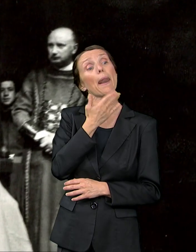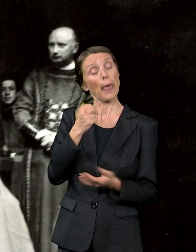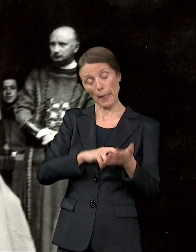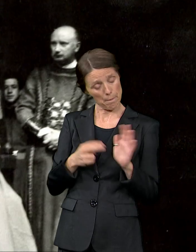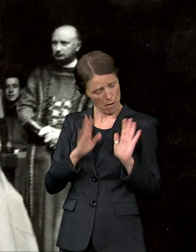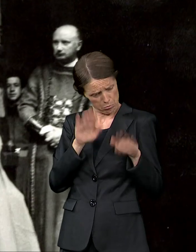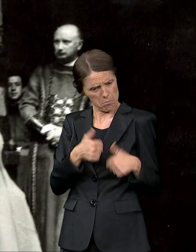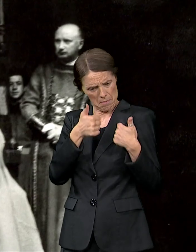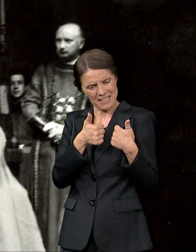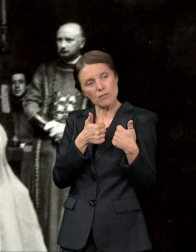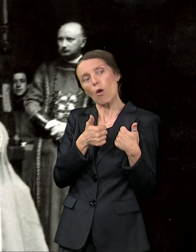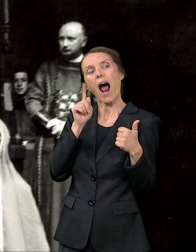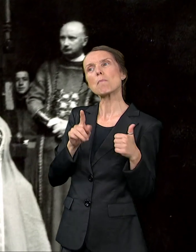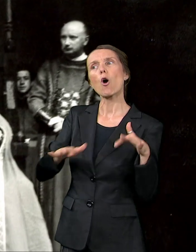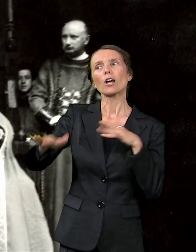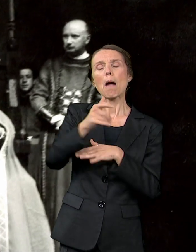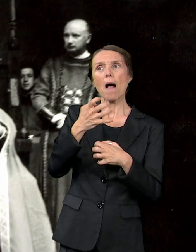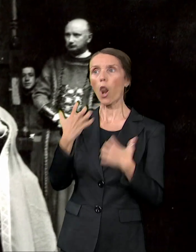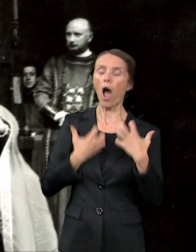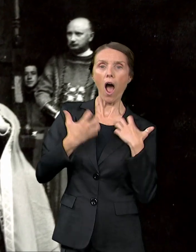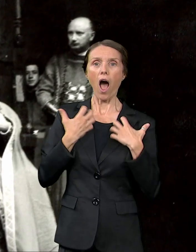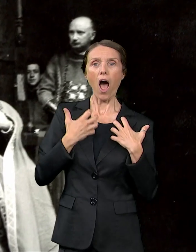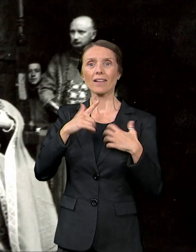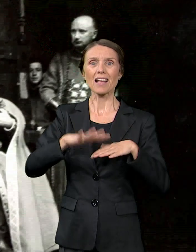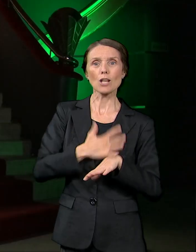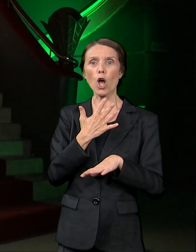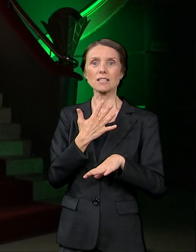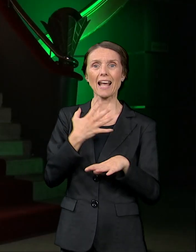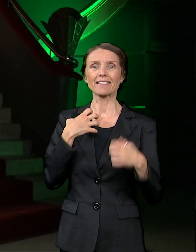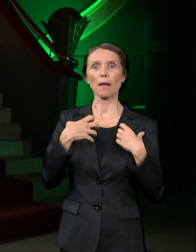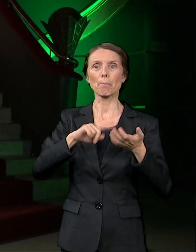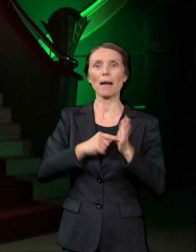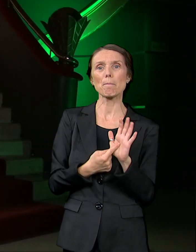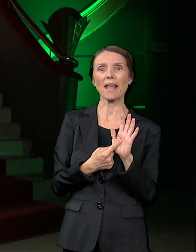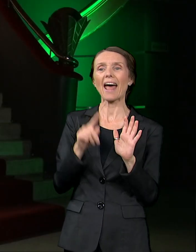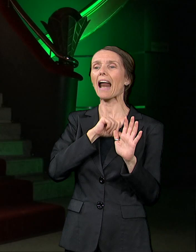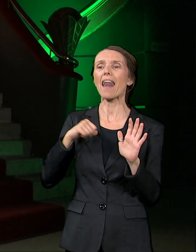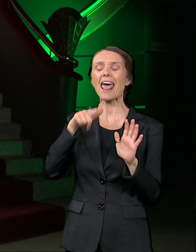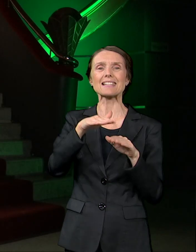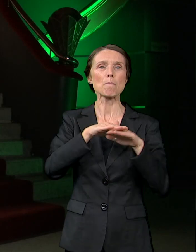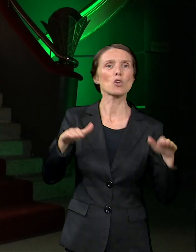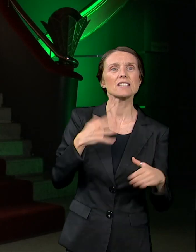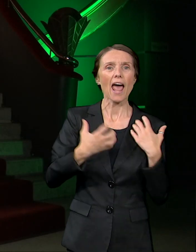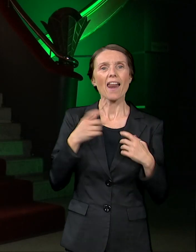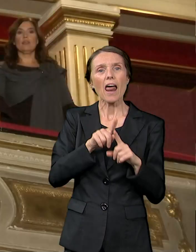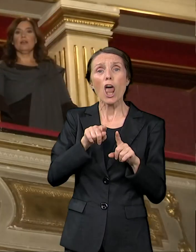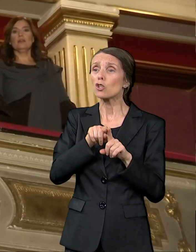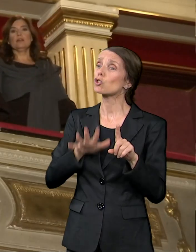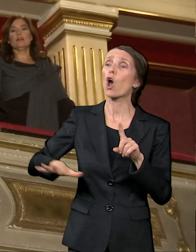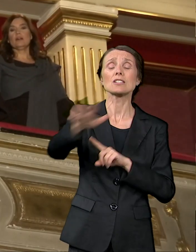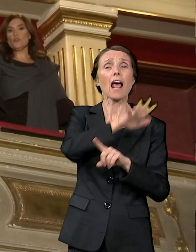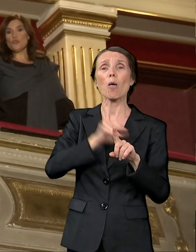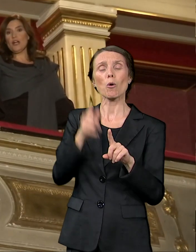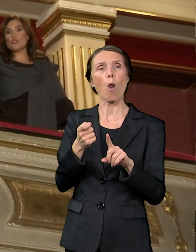osati u pozorištu da je premijera i za zavese. Nije samo premijera na sceni, premijera je u celom pozorišta.